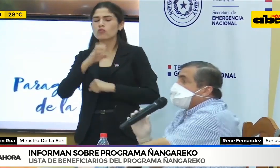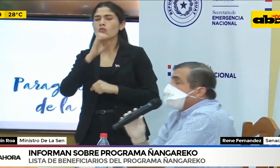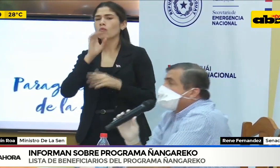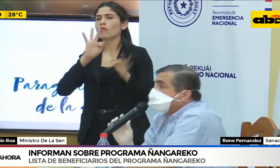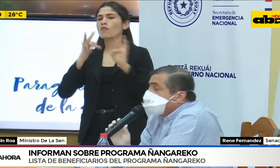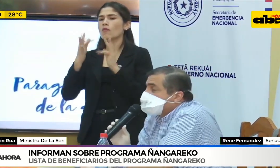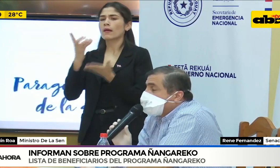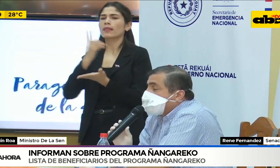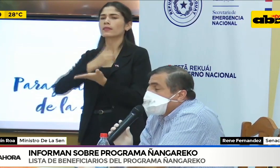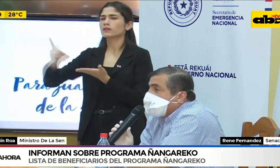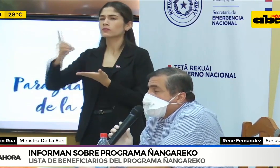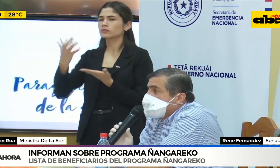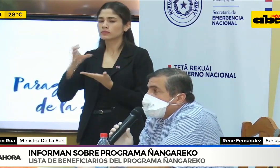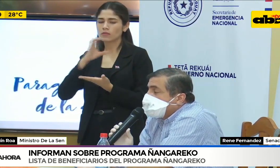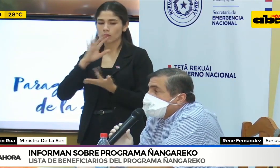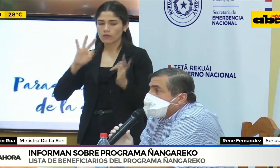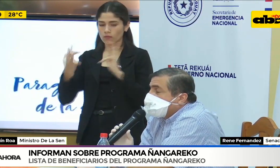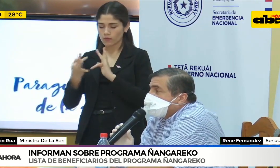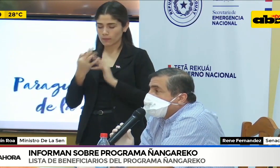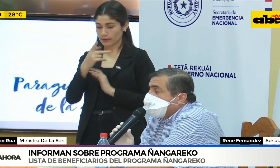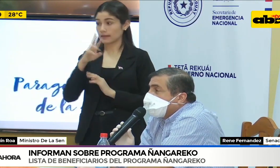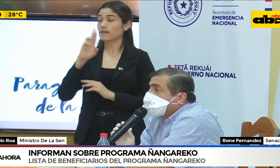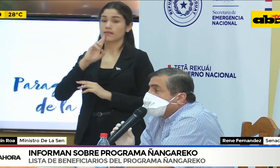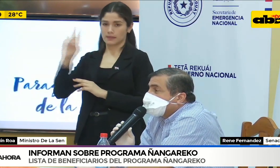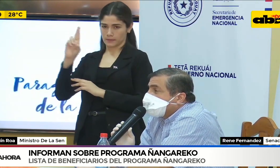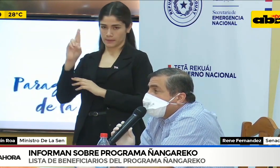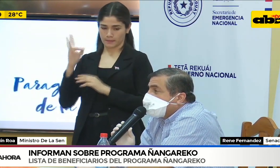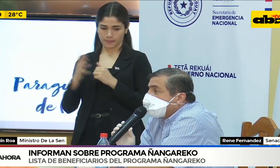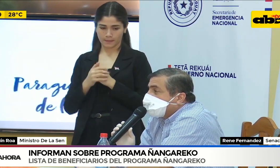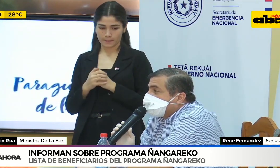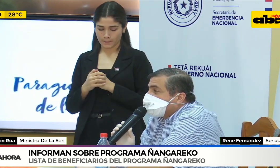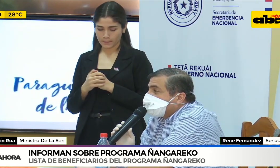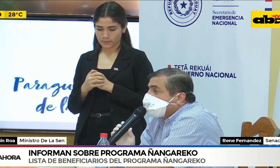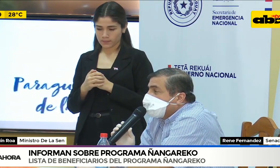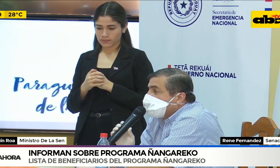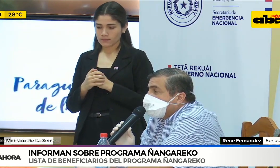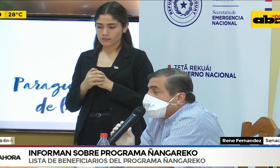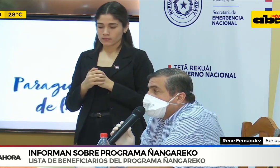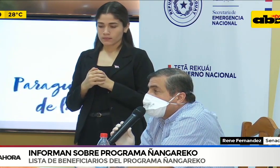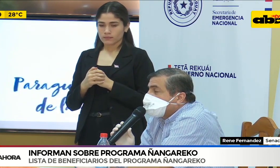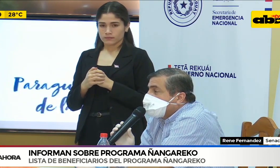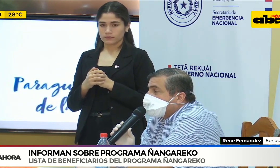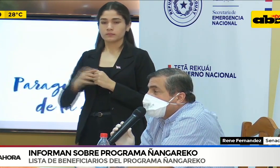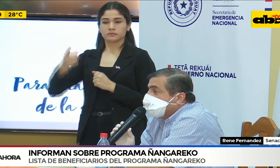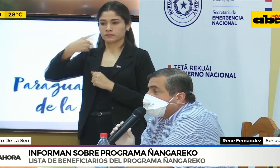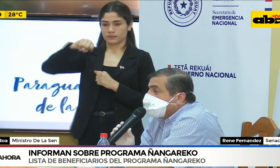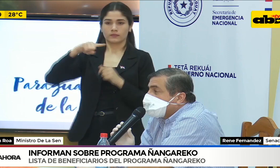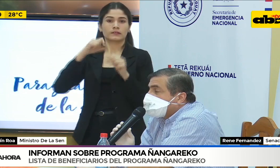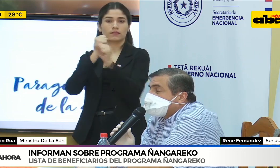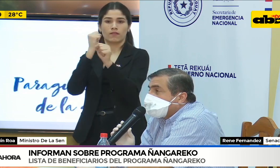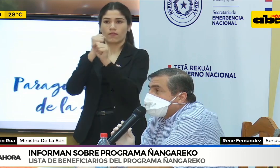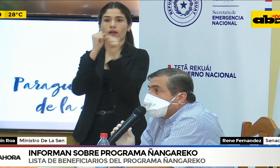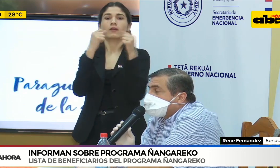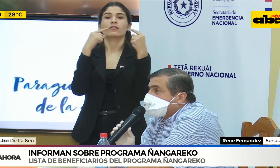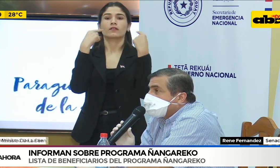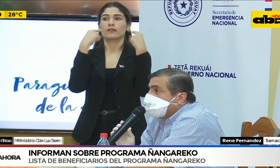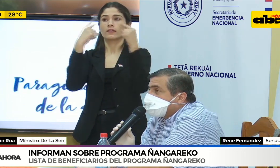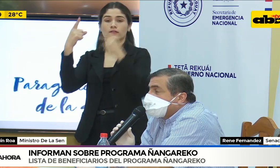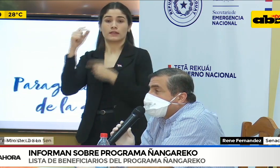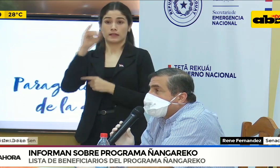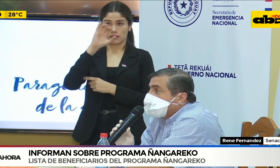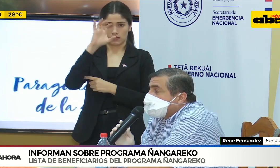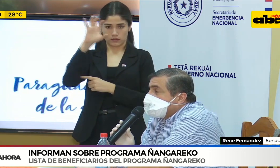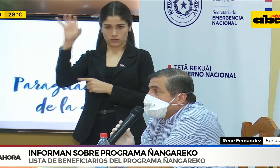El resultado del filtro que se está aplicando con las distintas instituciones todavía lo estamos trabajando